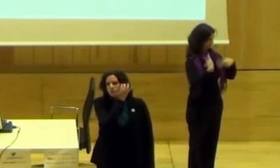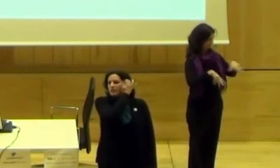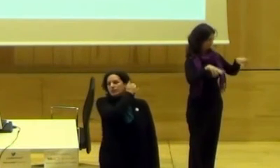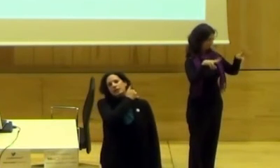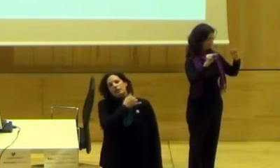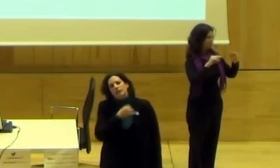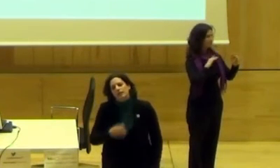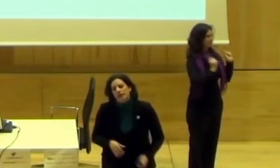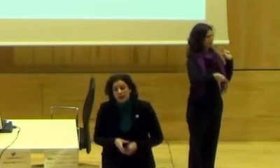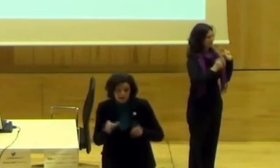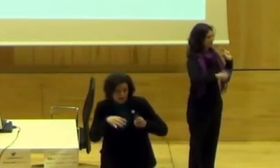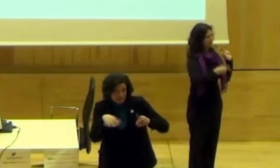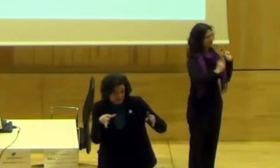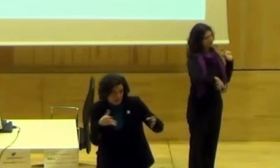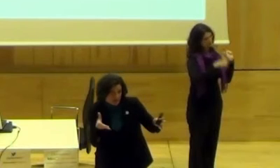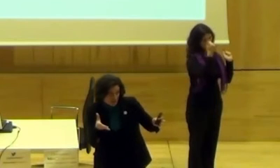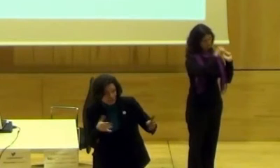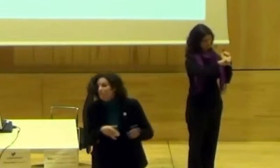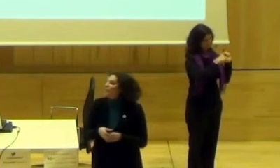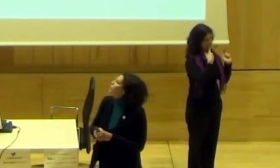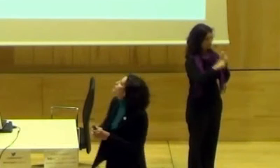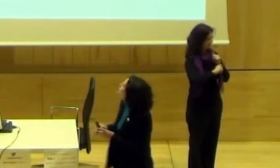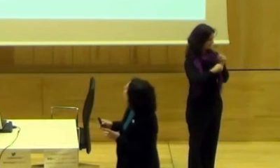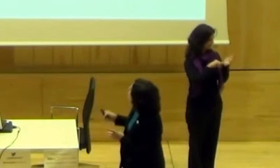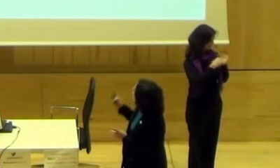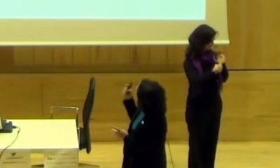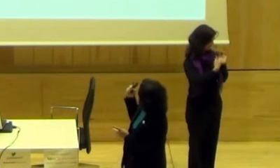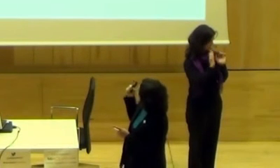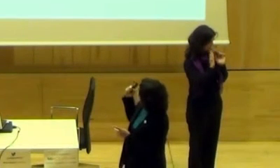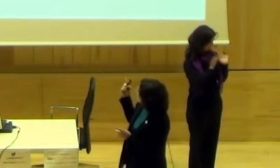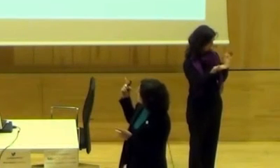los chinguitos de... que a la vez, a la vez, a vez.